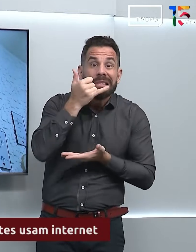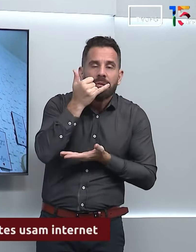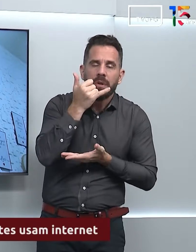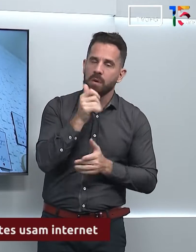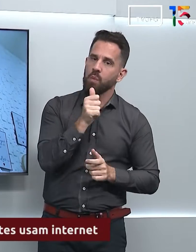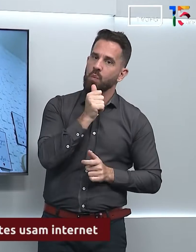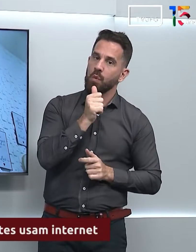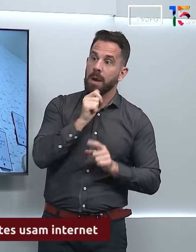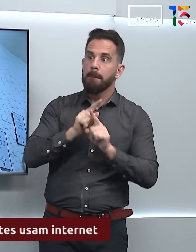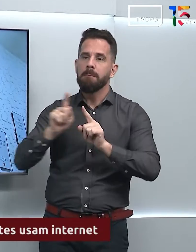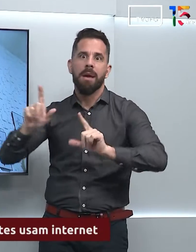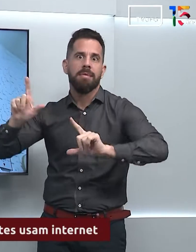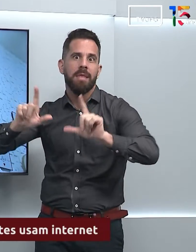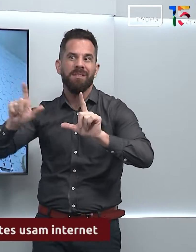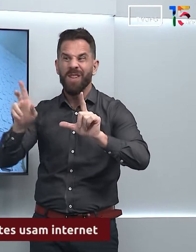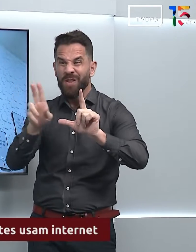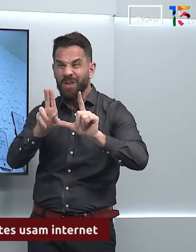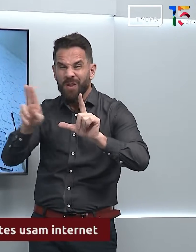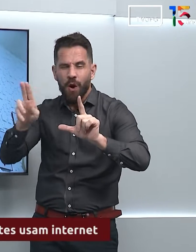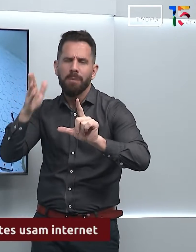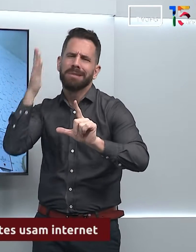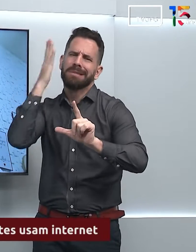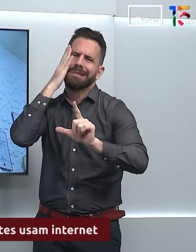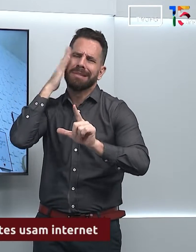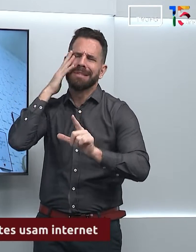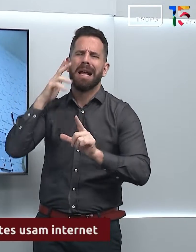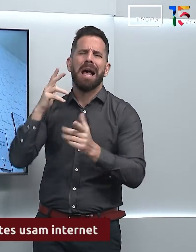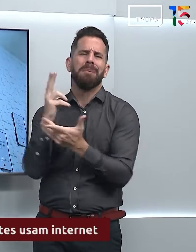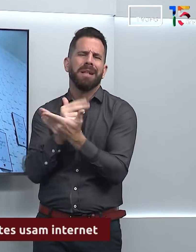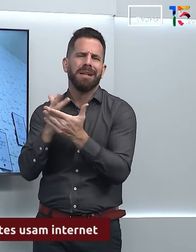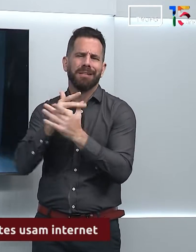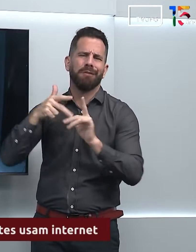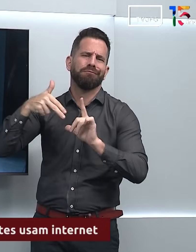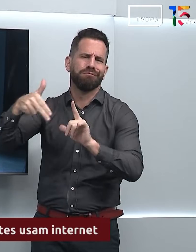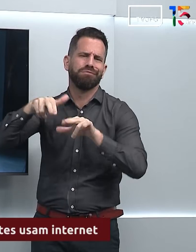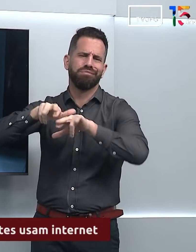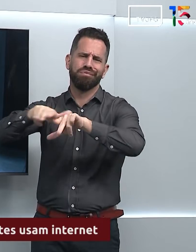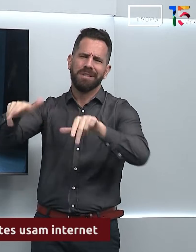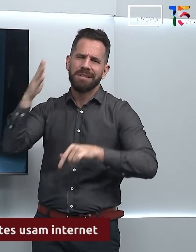passa na TV, ah, esse sim, está na ponta da língua.